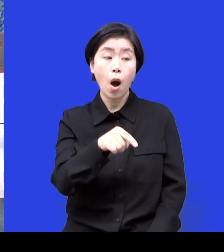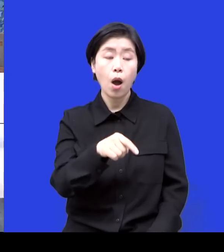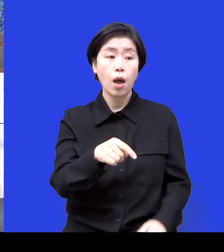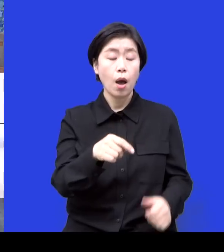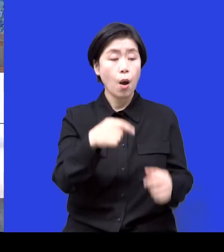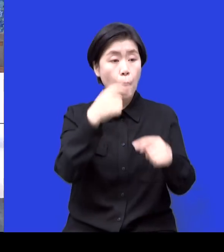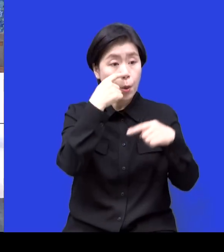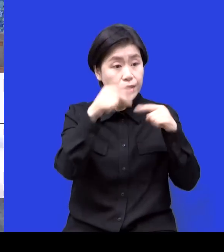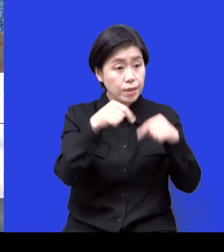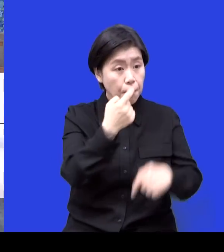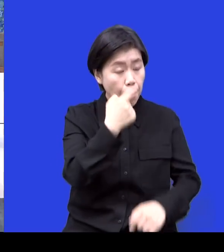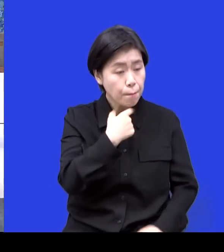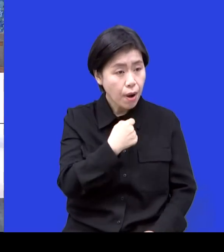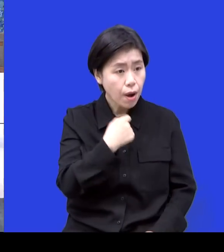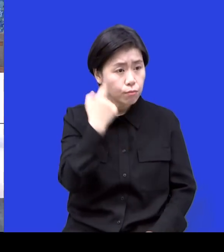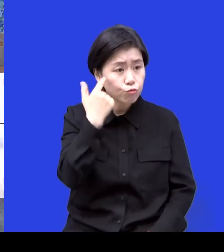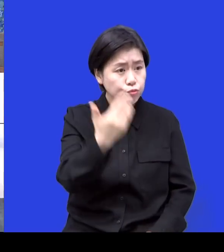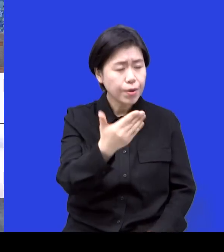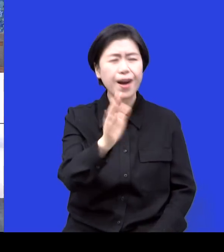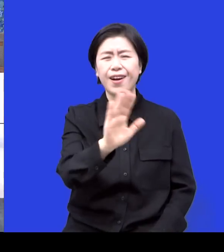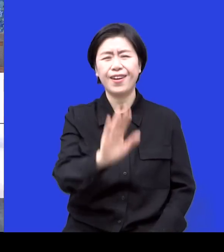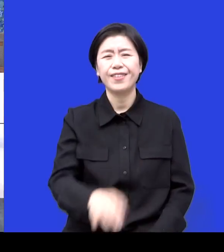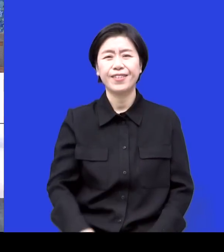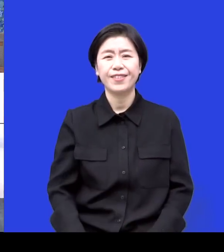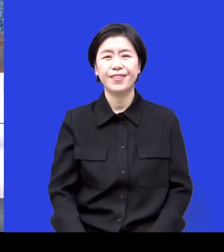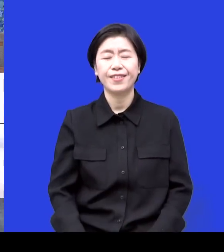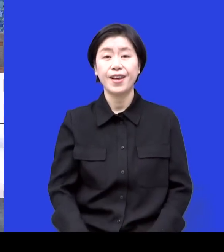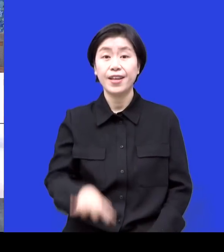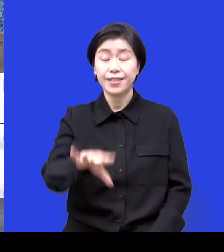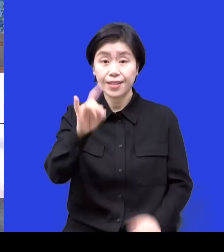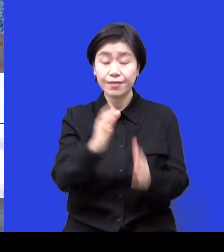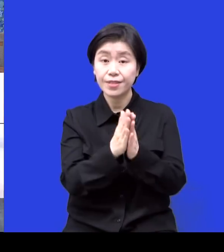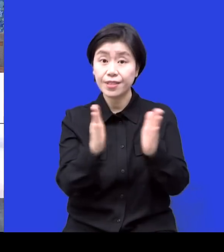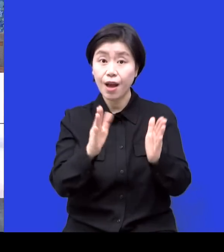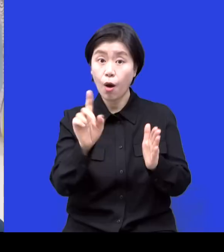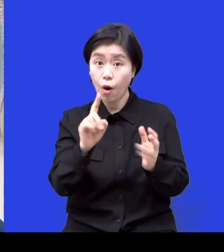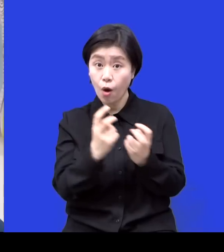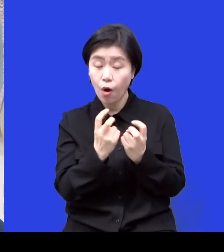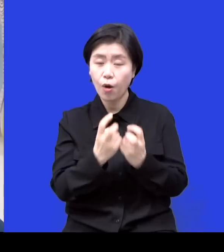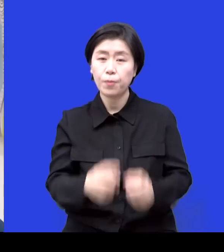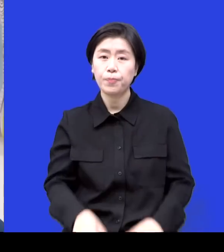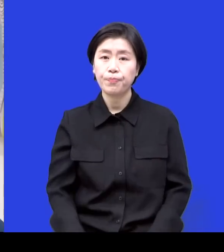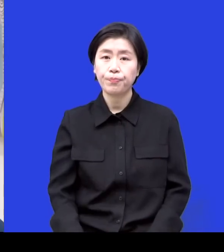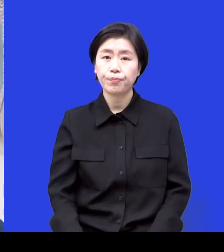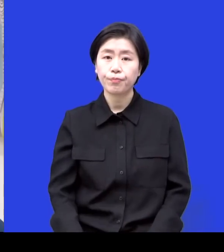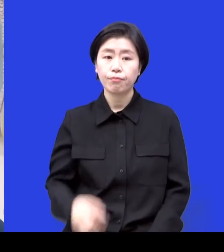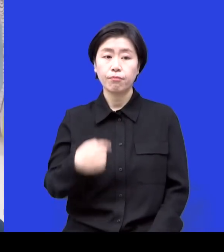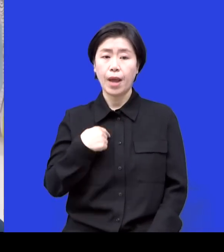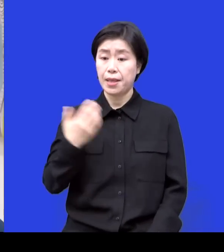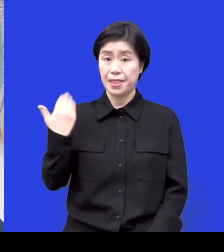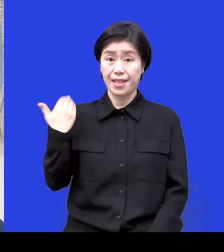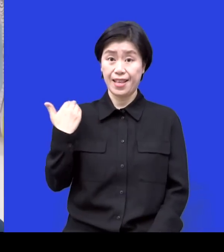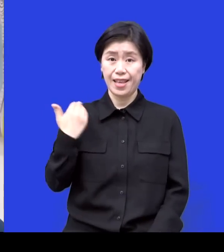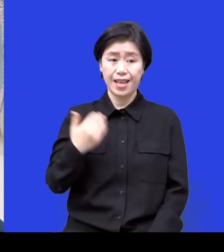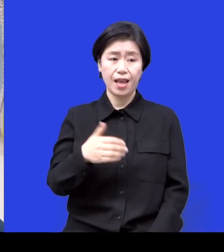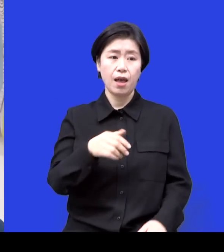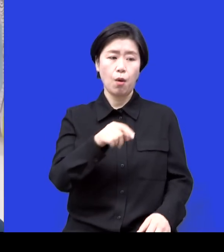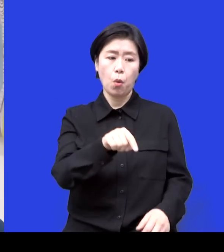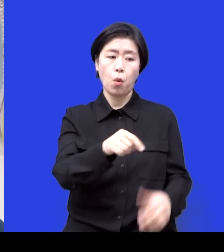가장 먼저 먼저는 그 사회복지사 어떤 분께서 제가 사실 그 당시 가르치는 아이는 아닌데 어떤 남자아이가 있는데